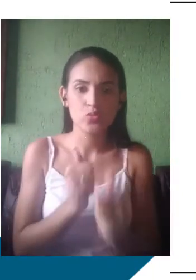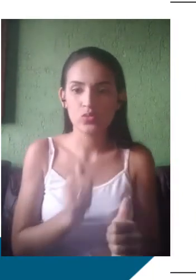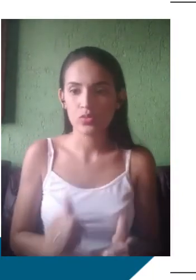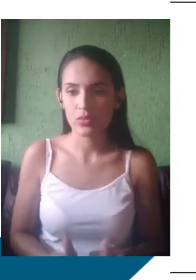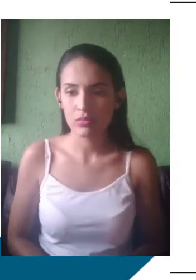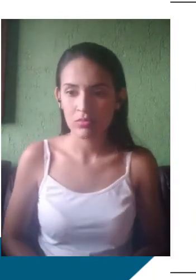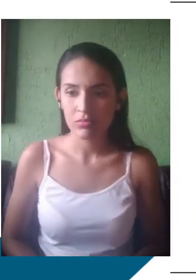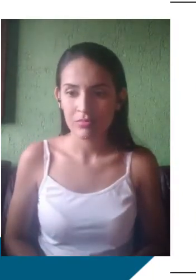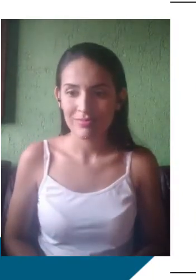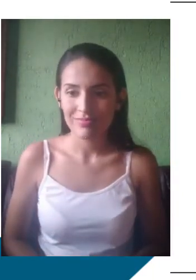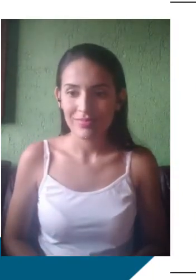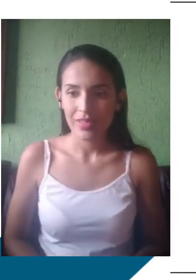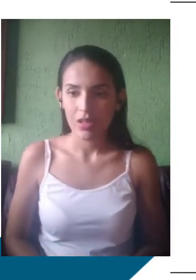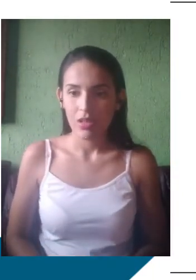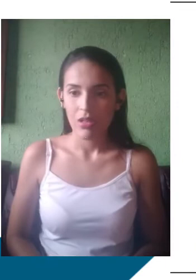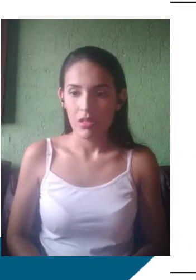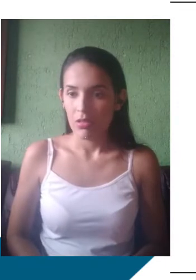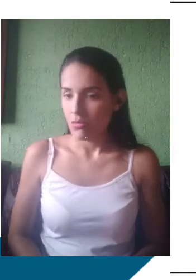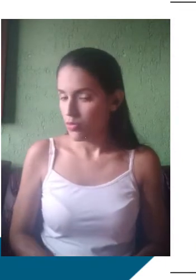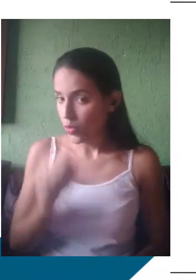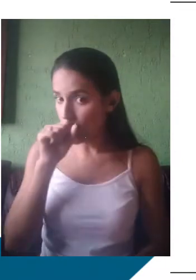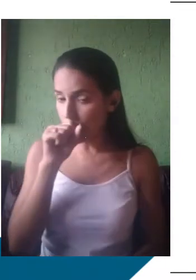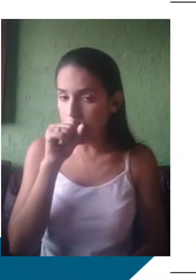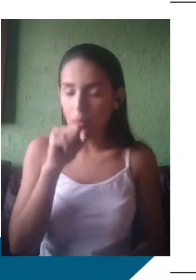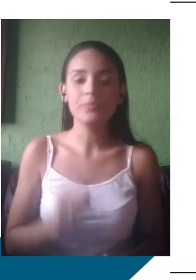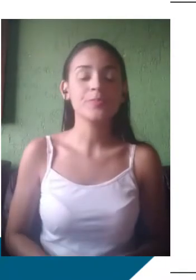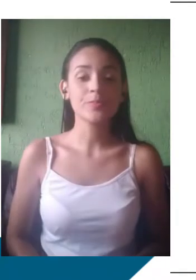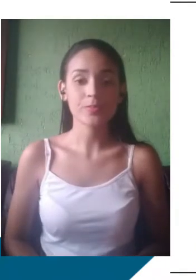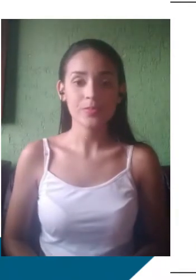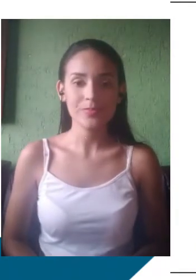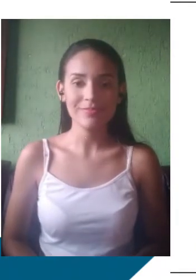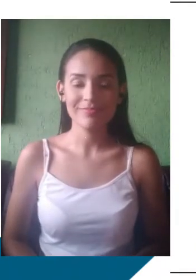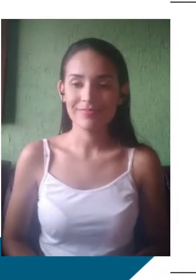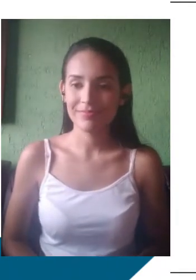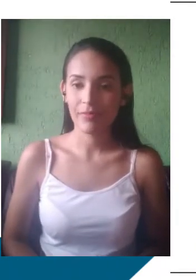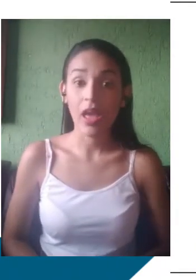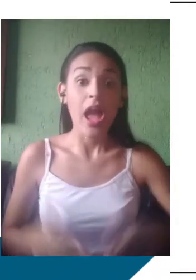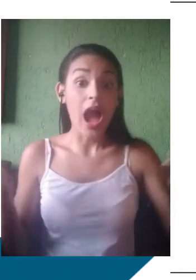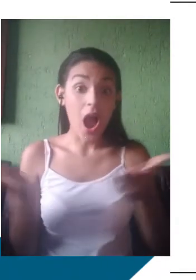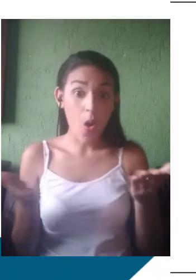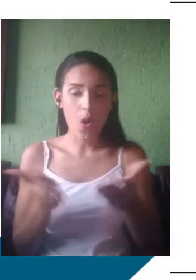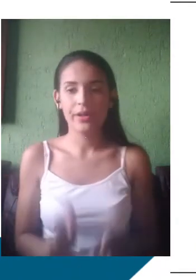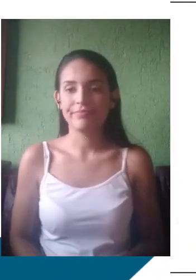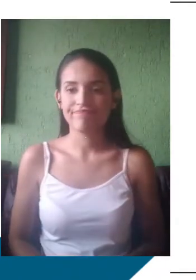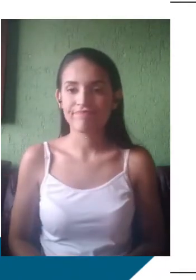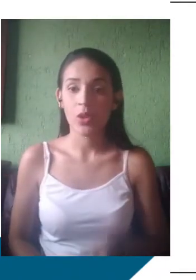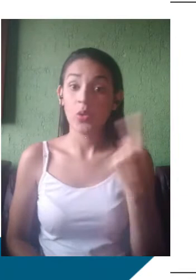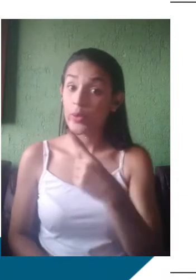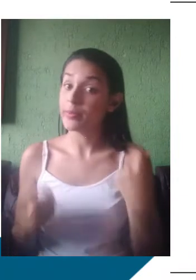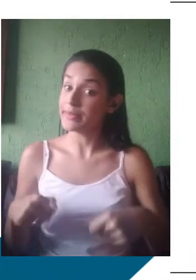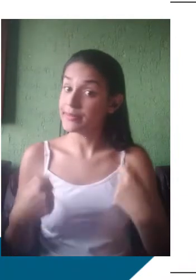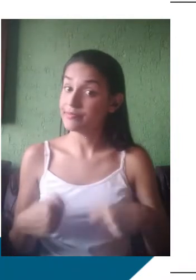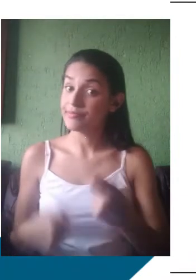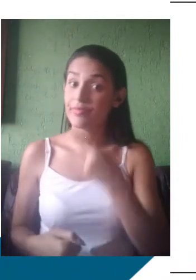vai ao jogo, ou a gente fomos ao jogo. Preconceito linguístico. Precisamos falar mais desse tipo de preconceito,